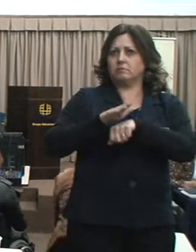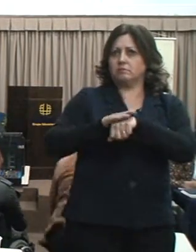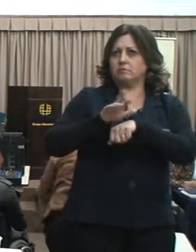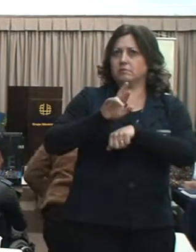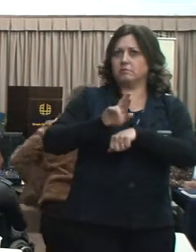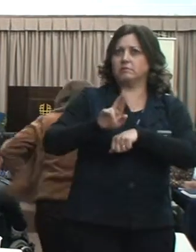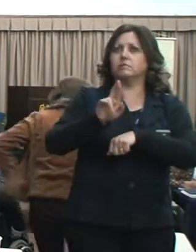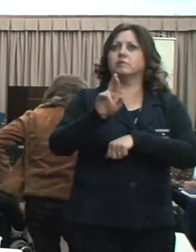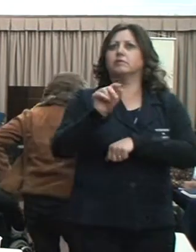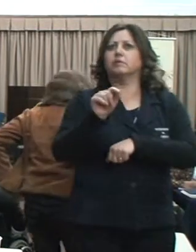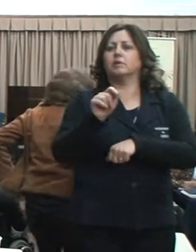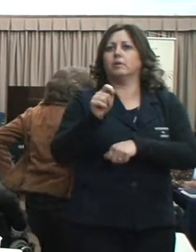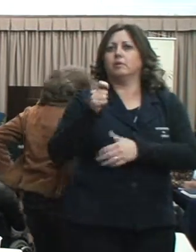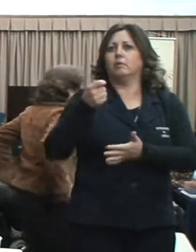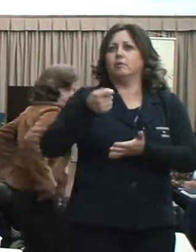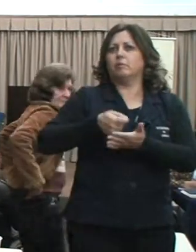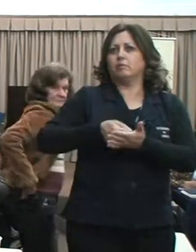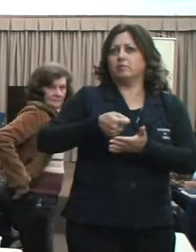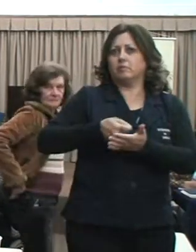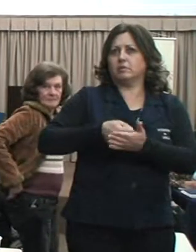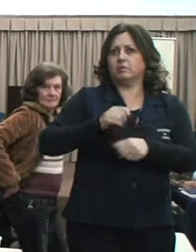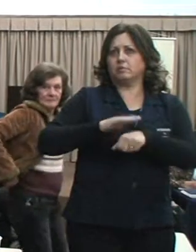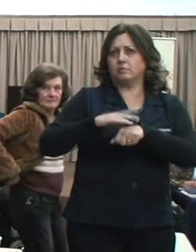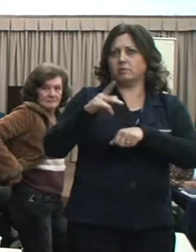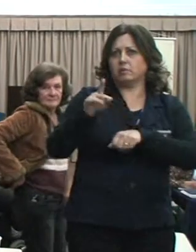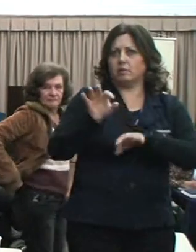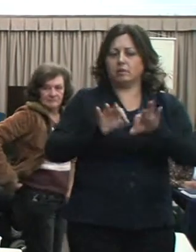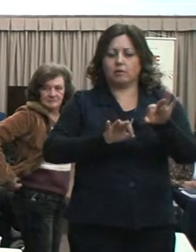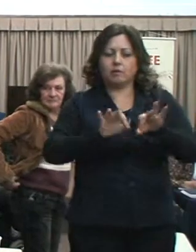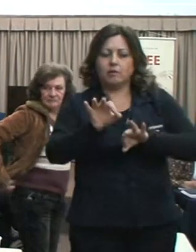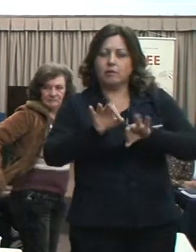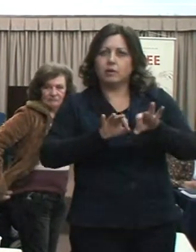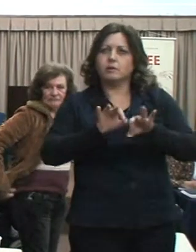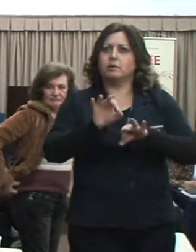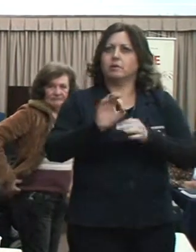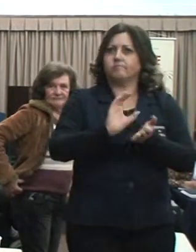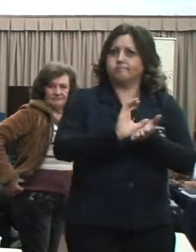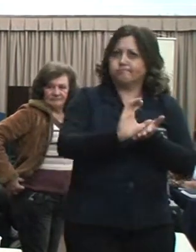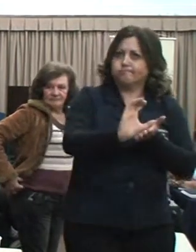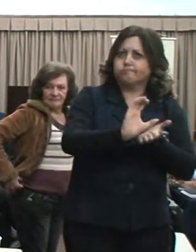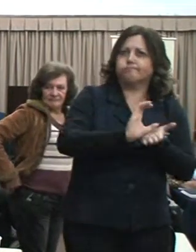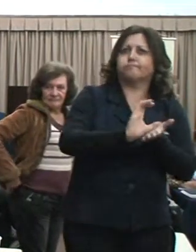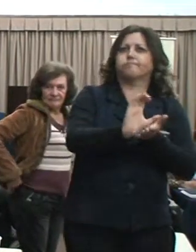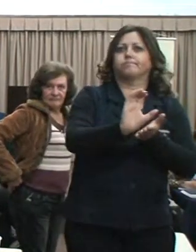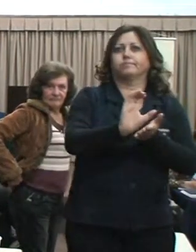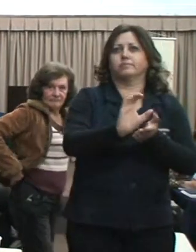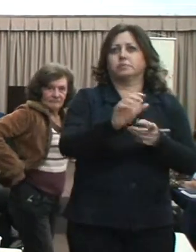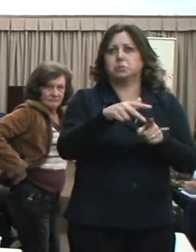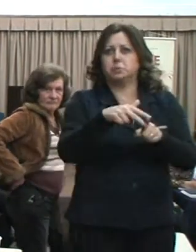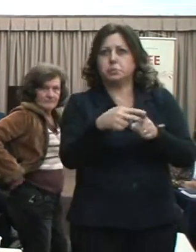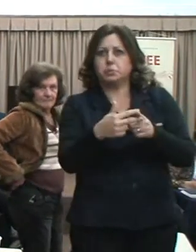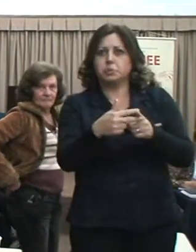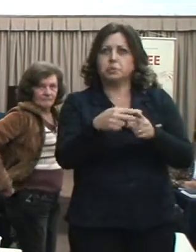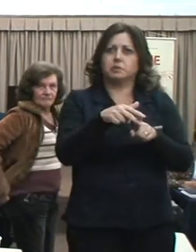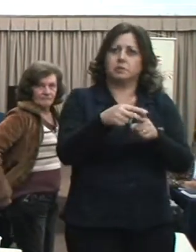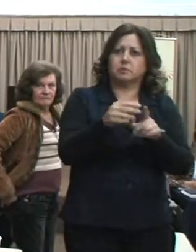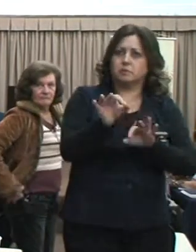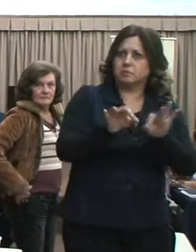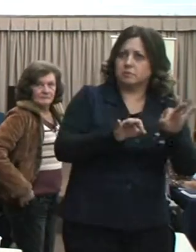ser obrigação delas participar do custo de manutenção e reforma das calçadas. Quer dizer, é